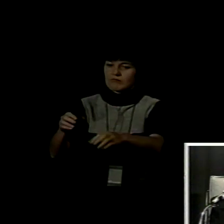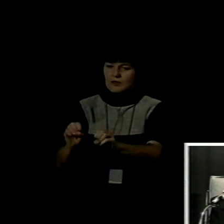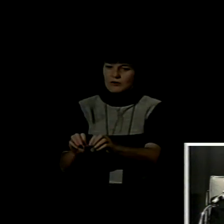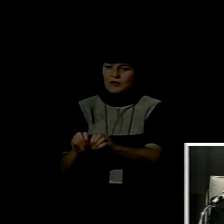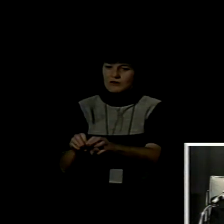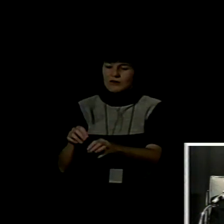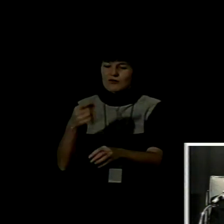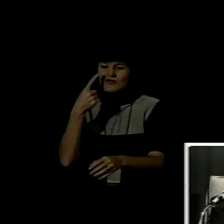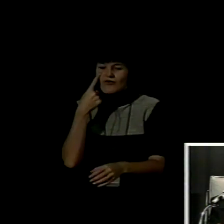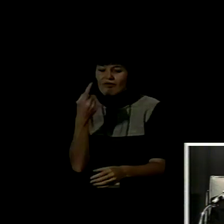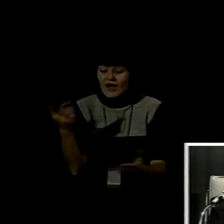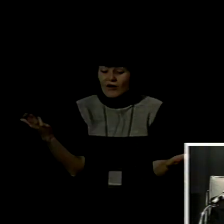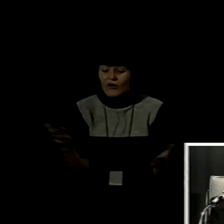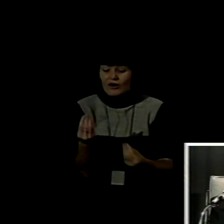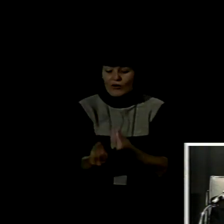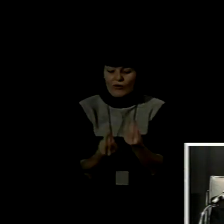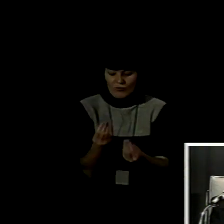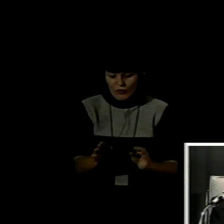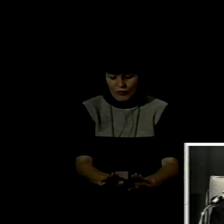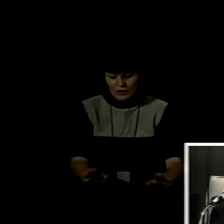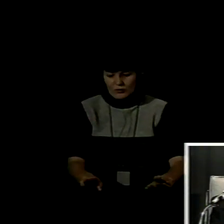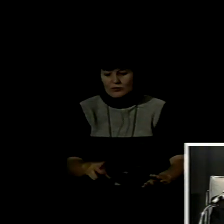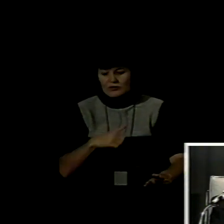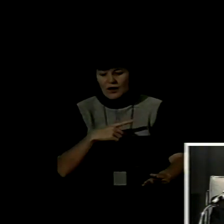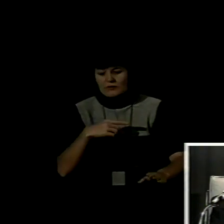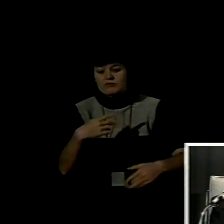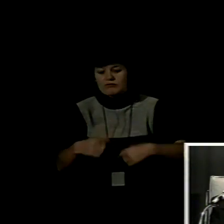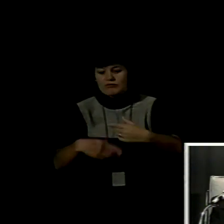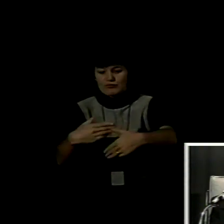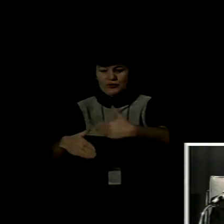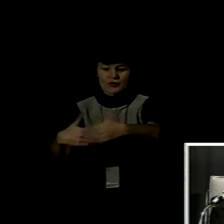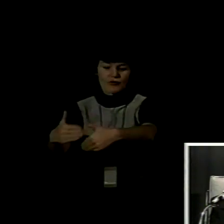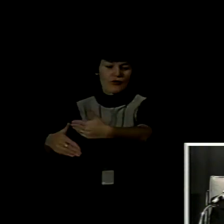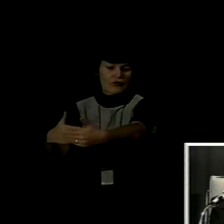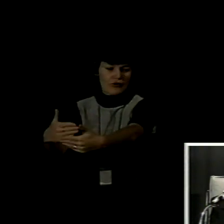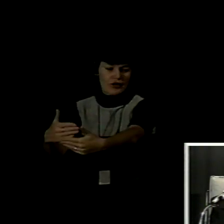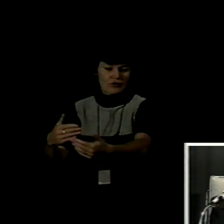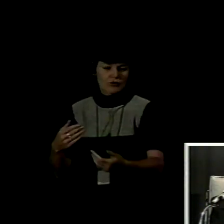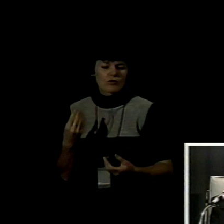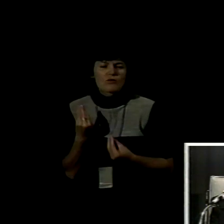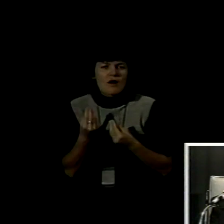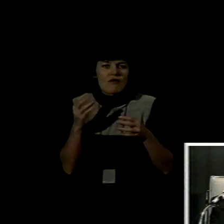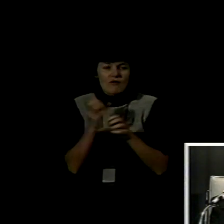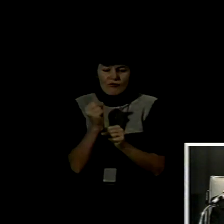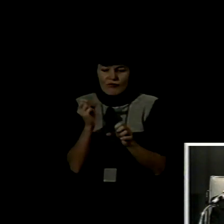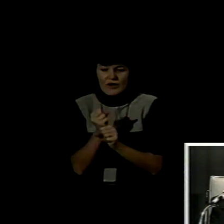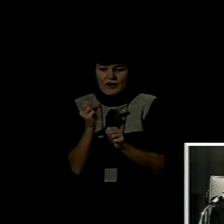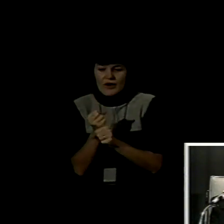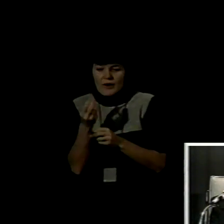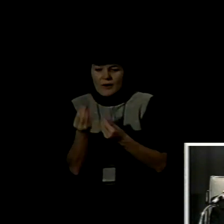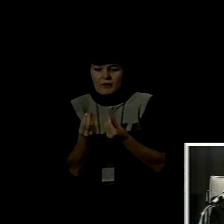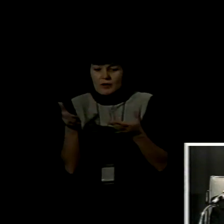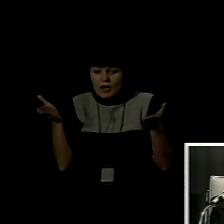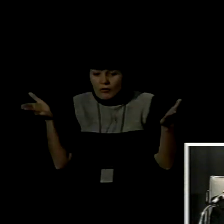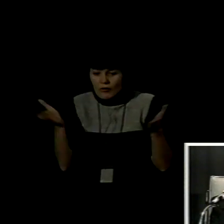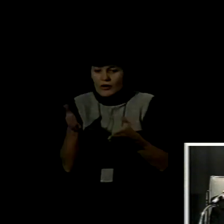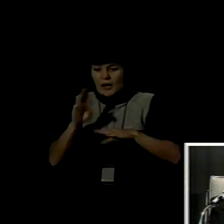evaluar la resignificación de las normas y prácticas escolares y por supuesto también